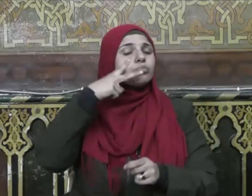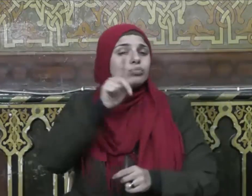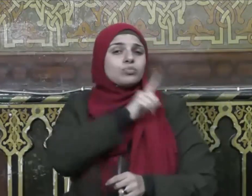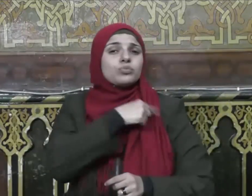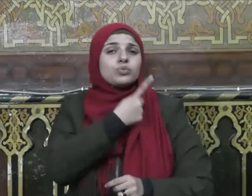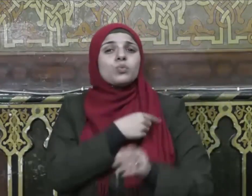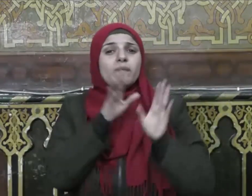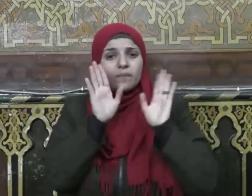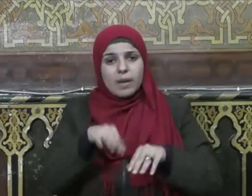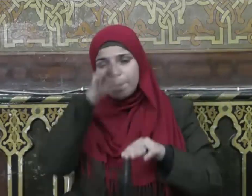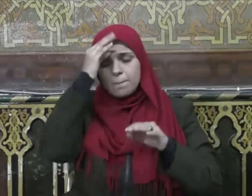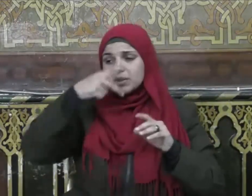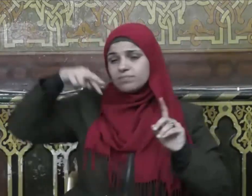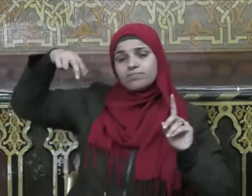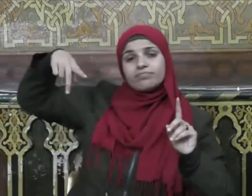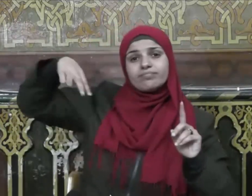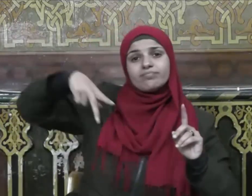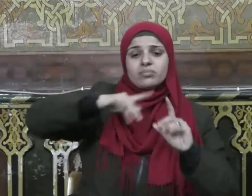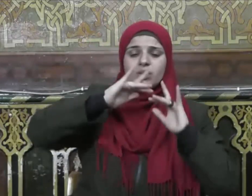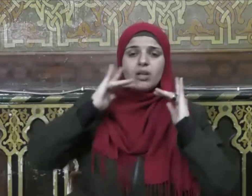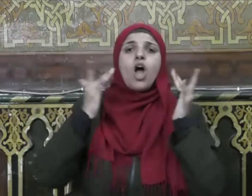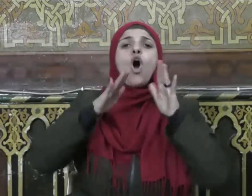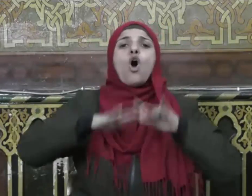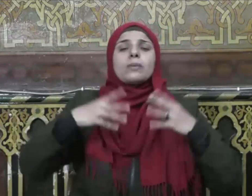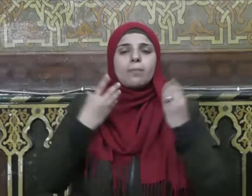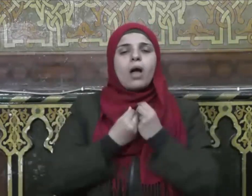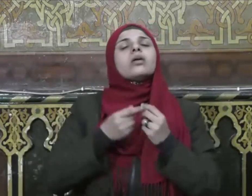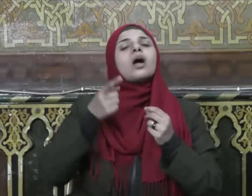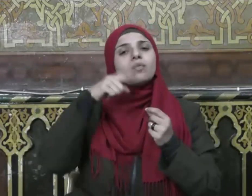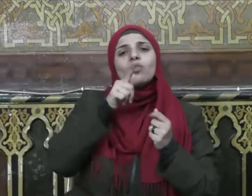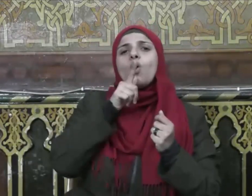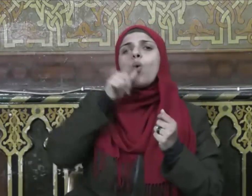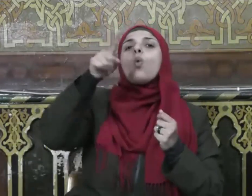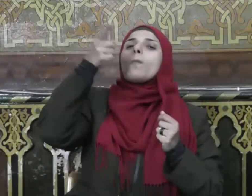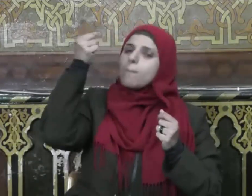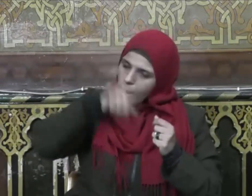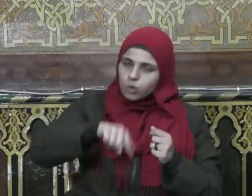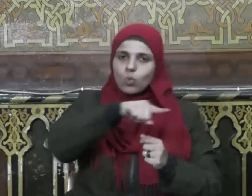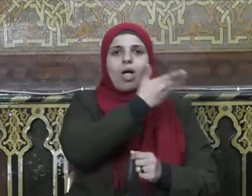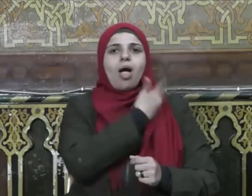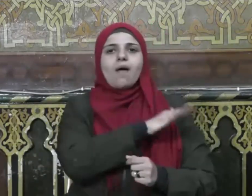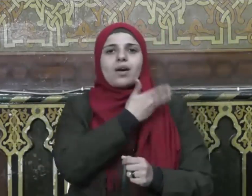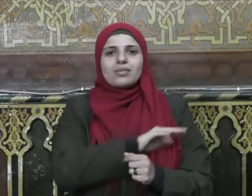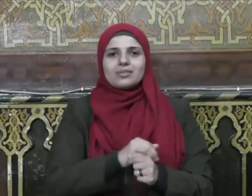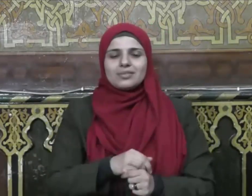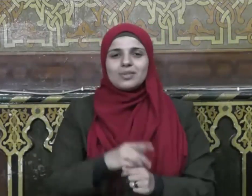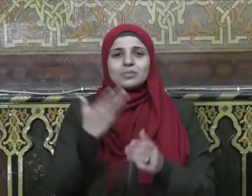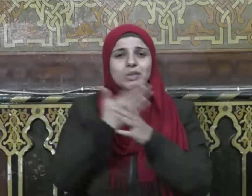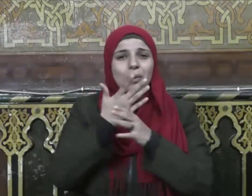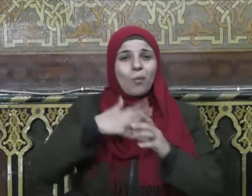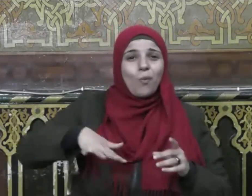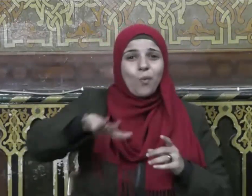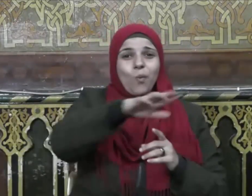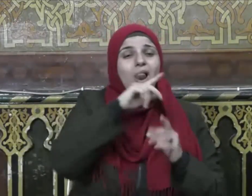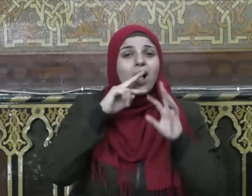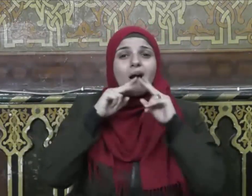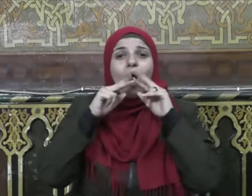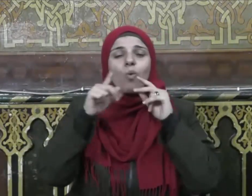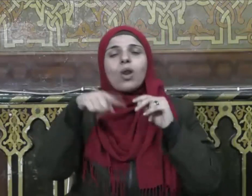فجلس معهم قال فيقول وله غفرت هم القوم لا يشخى بهم